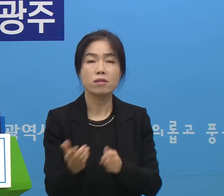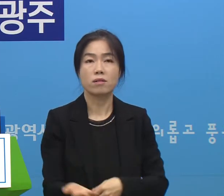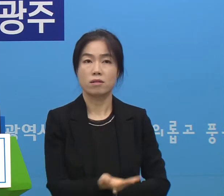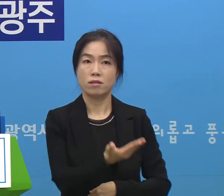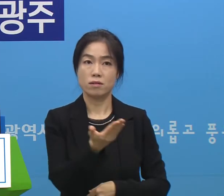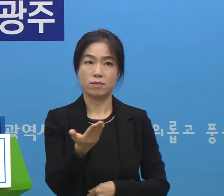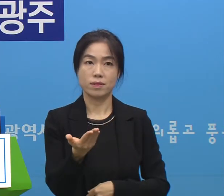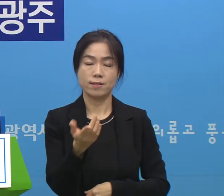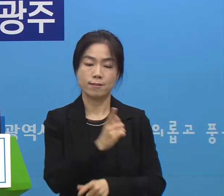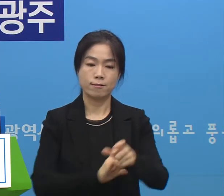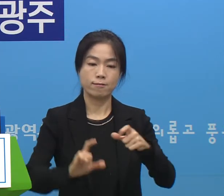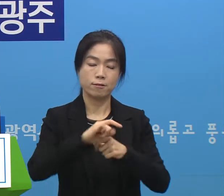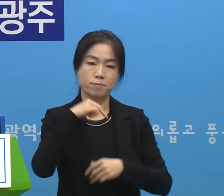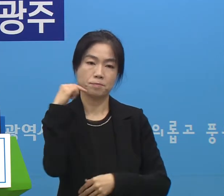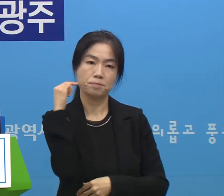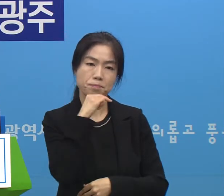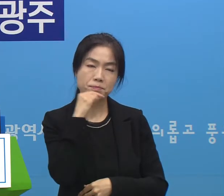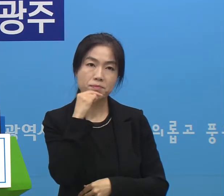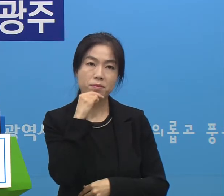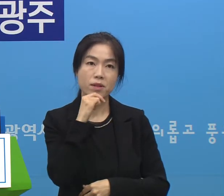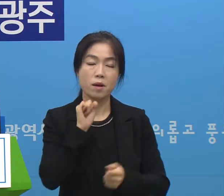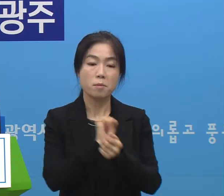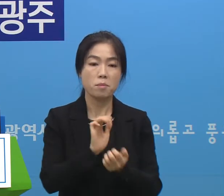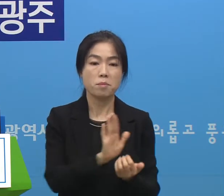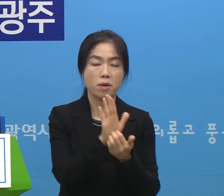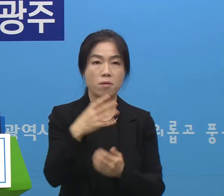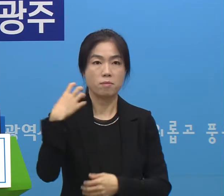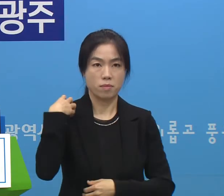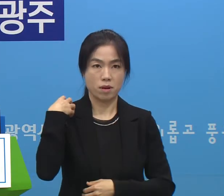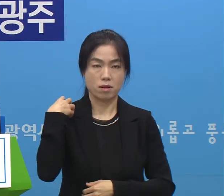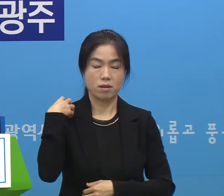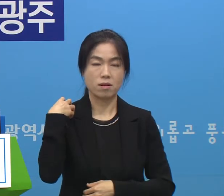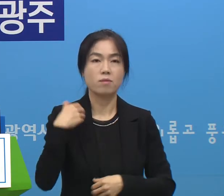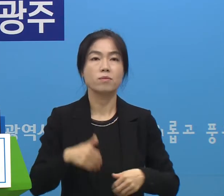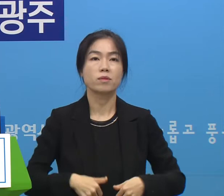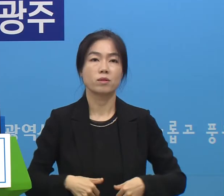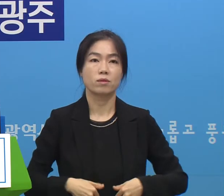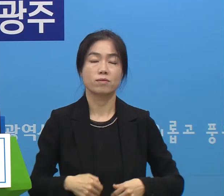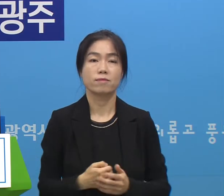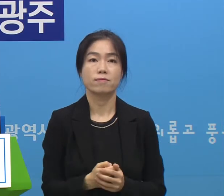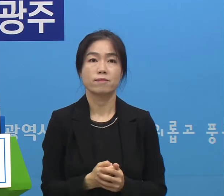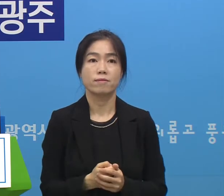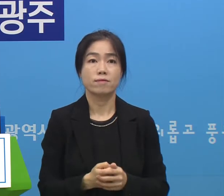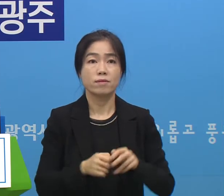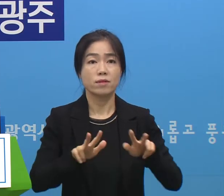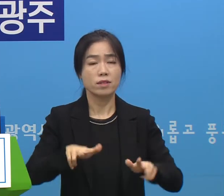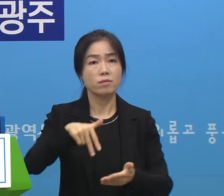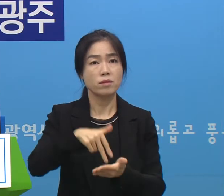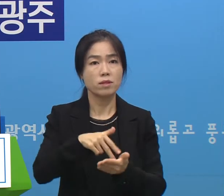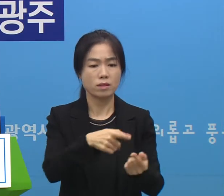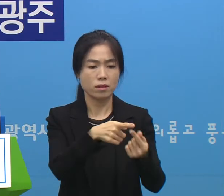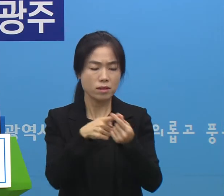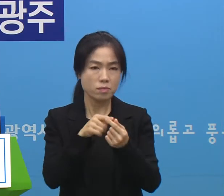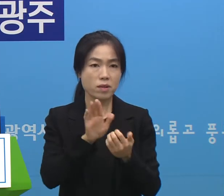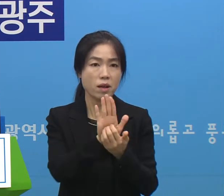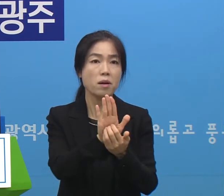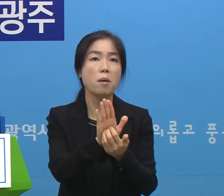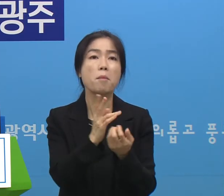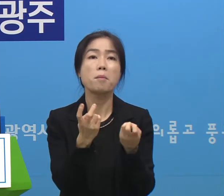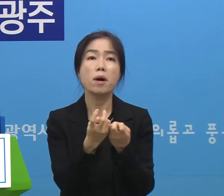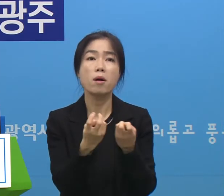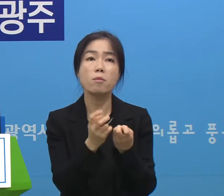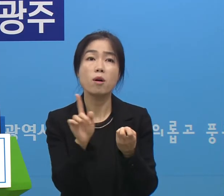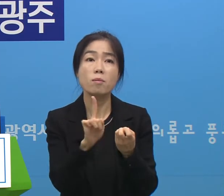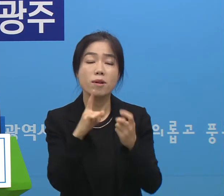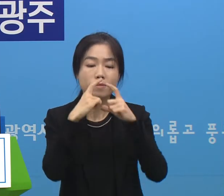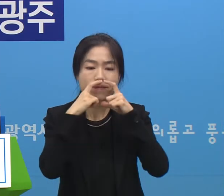여러분께서 더욱 엄격한 방역 주체가 돼 주셔야 합니다 지금으로서는 최고의 백신이라고 할 수 있는